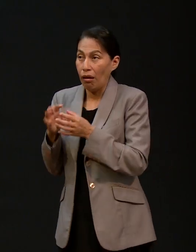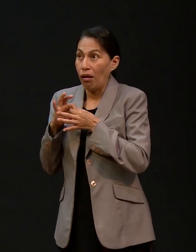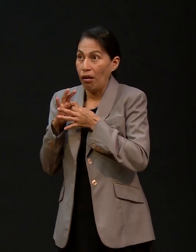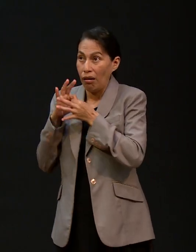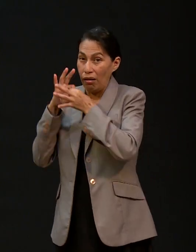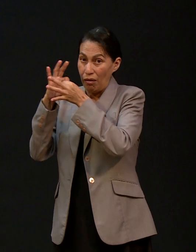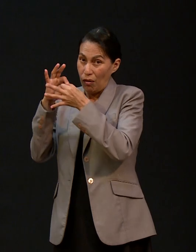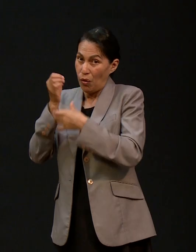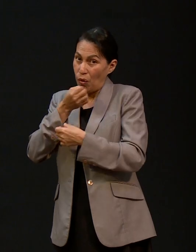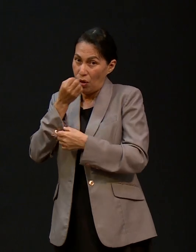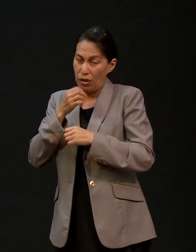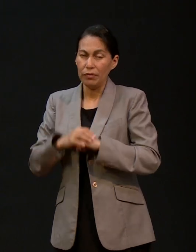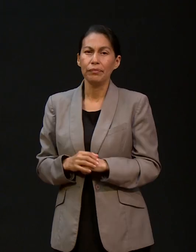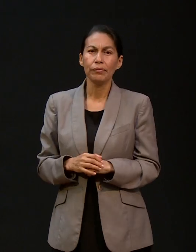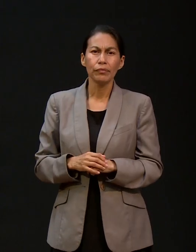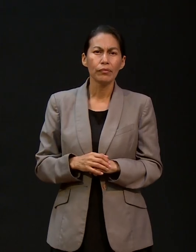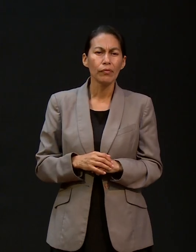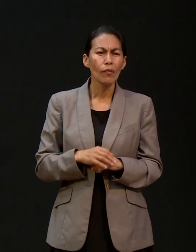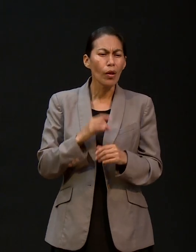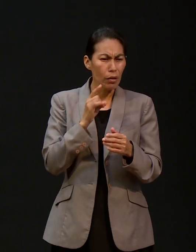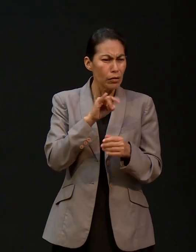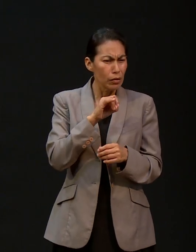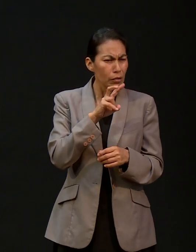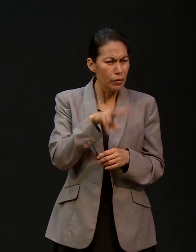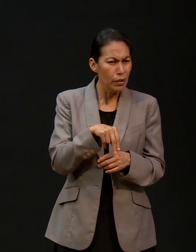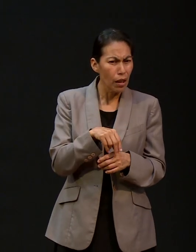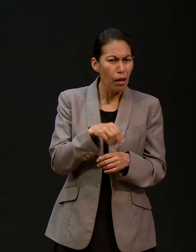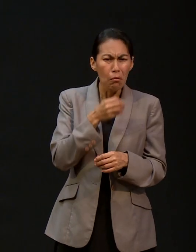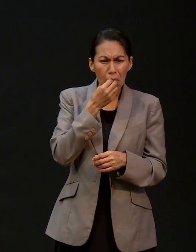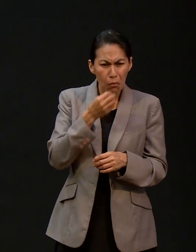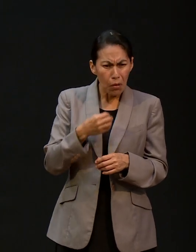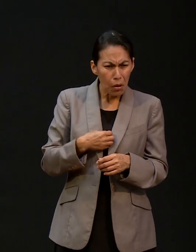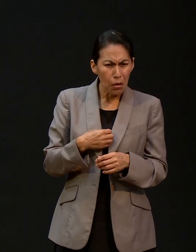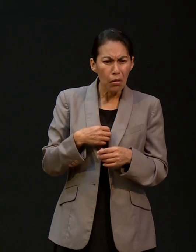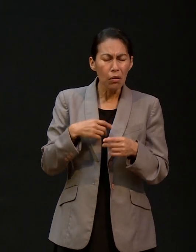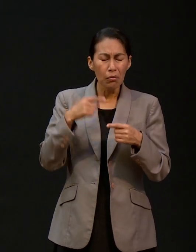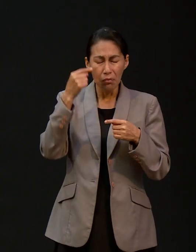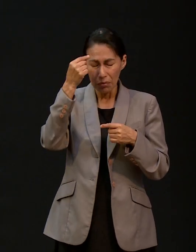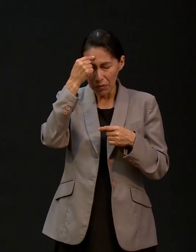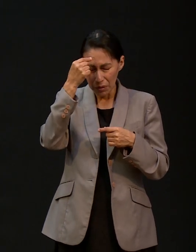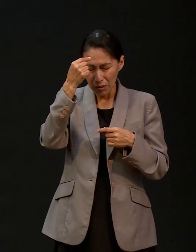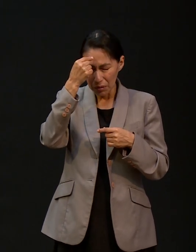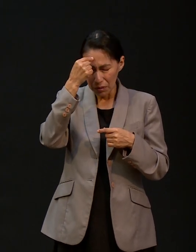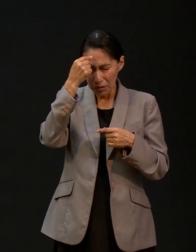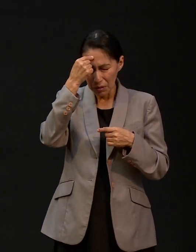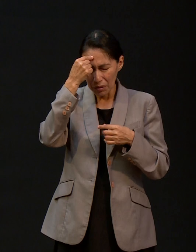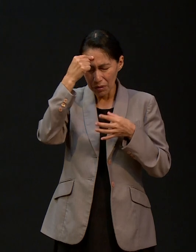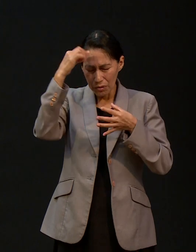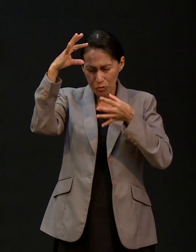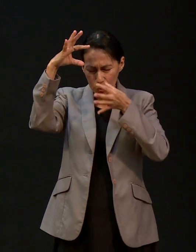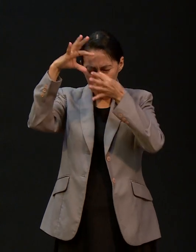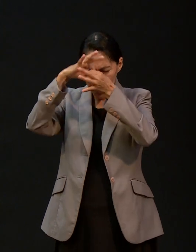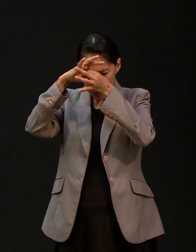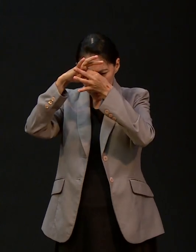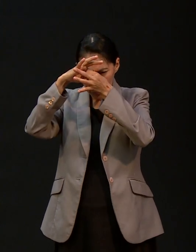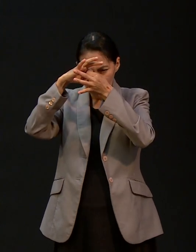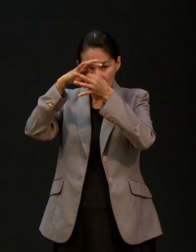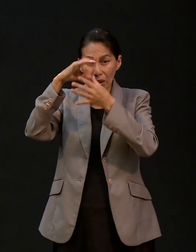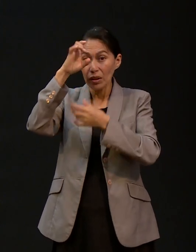lenguaje de la palabra, sino con gemidos indecibles, el Espíritu Santo sabe lo que está